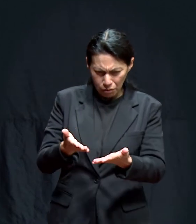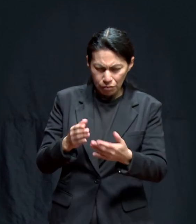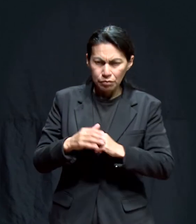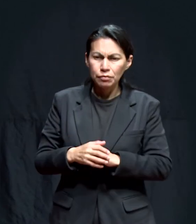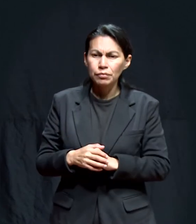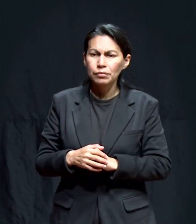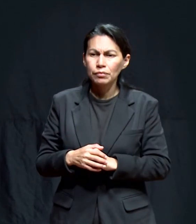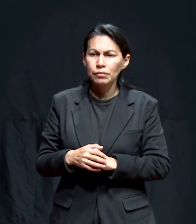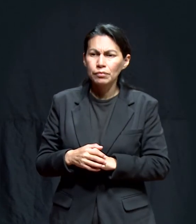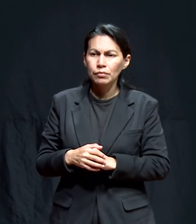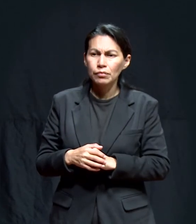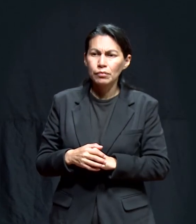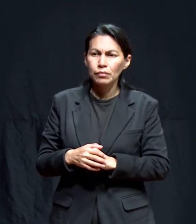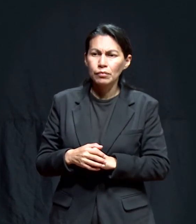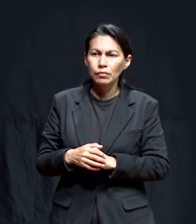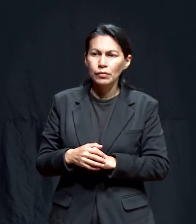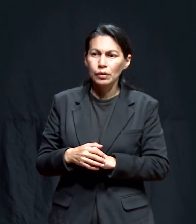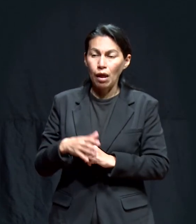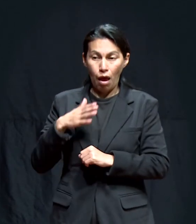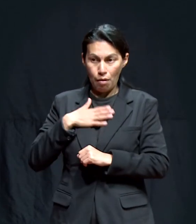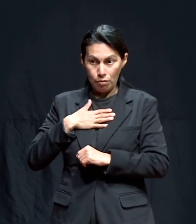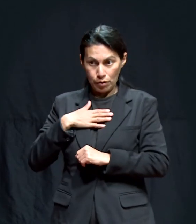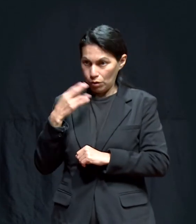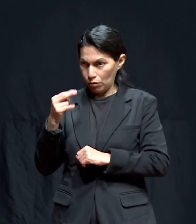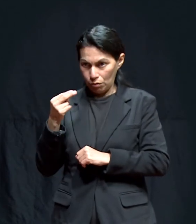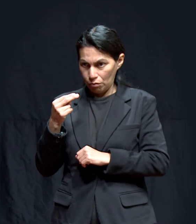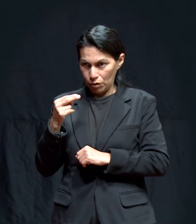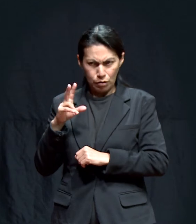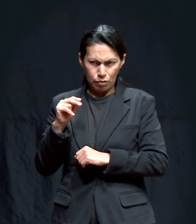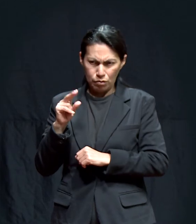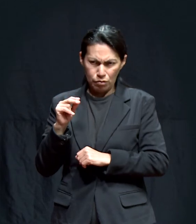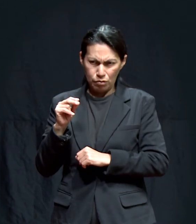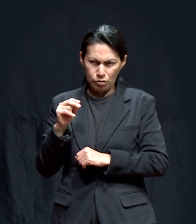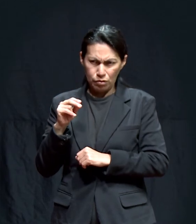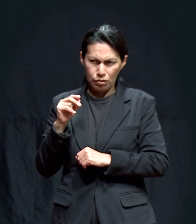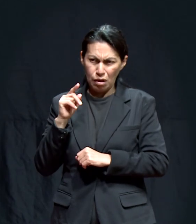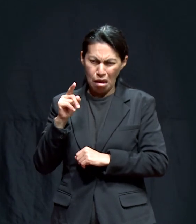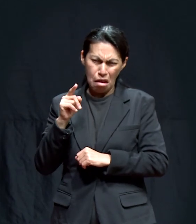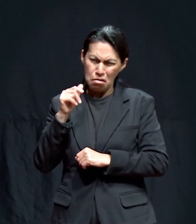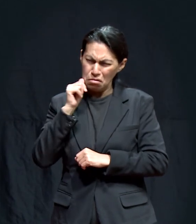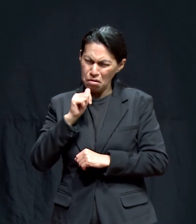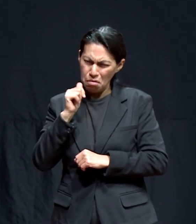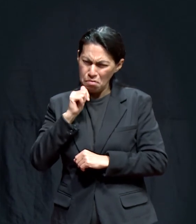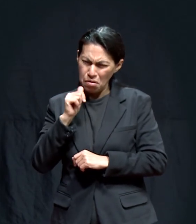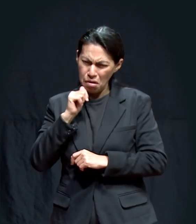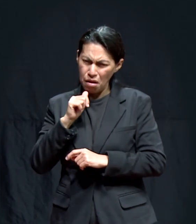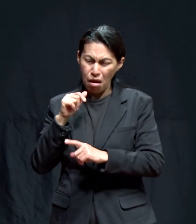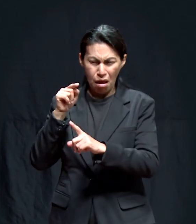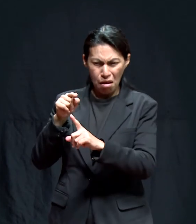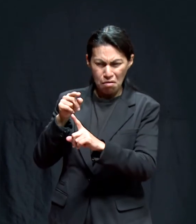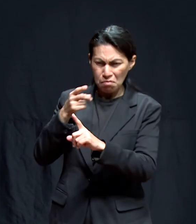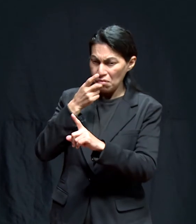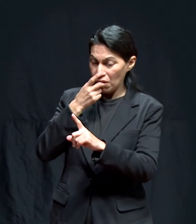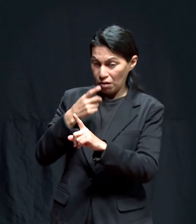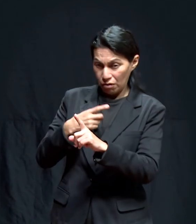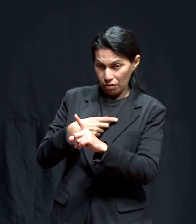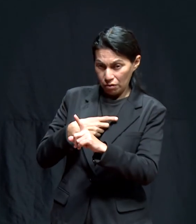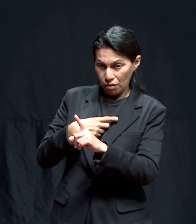Y me dijo, siéntese. Y él no me llamaba por mi nombre ni por mi apellido, no sé por qué,